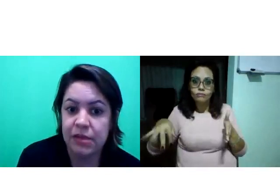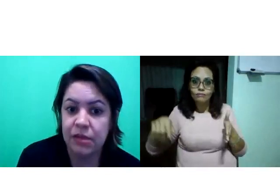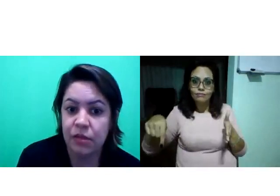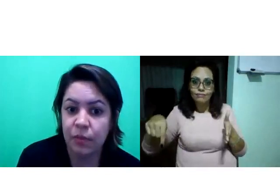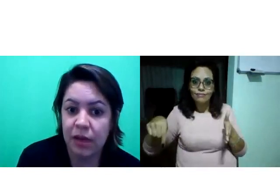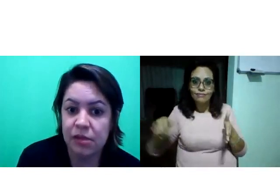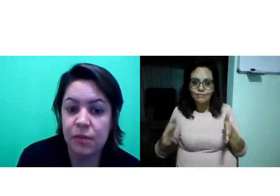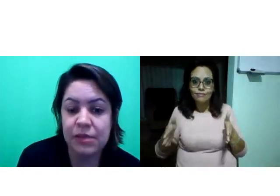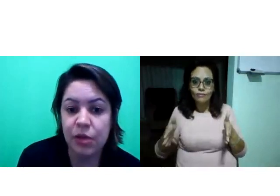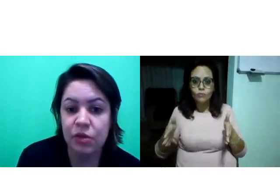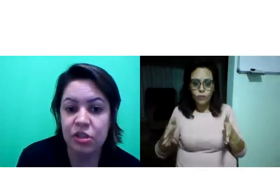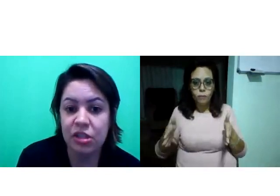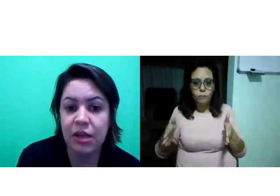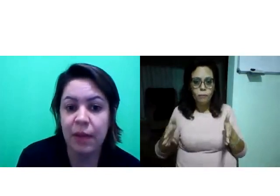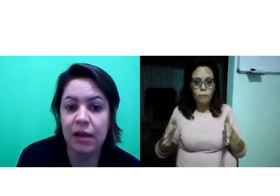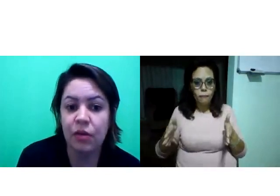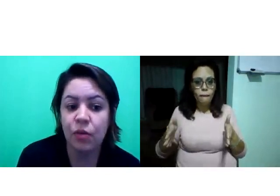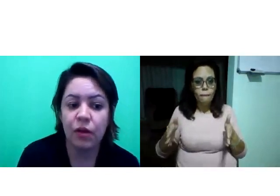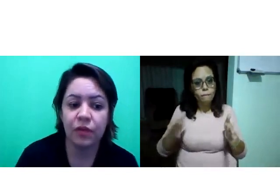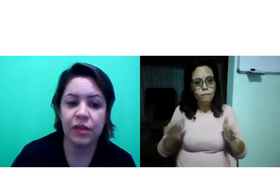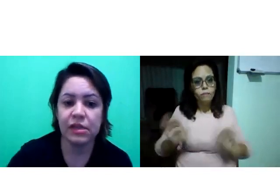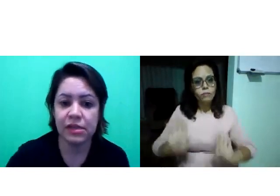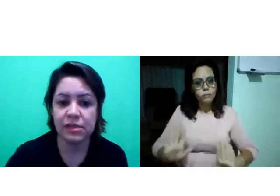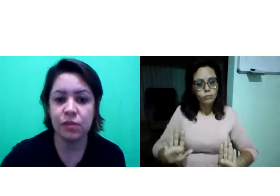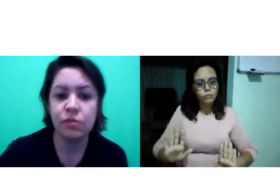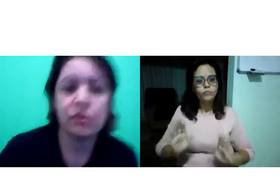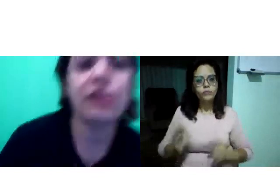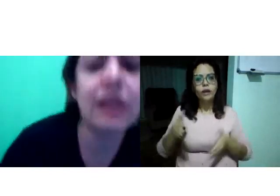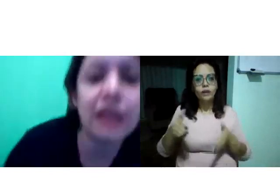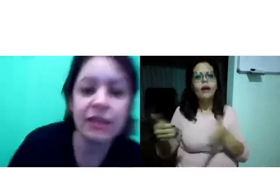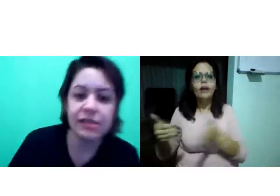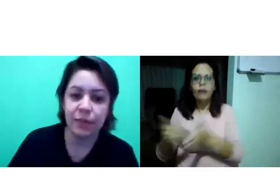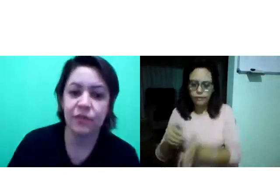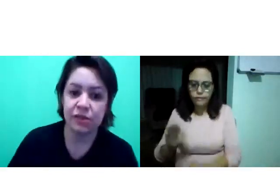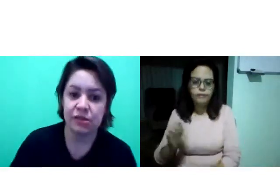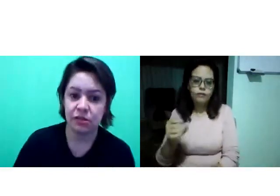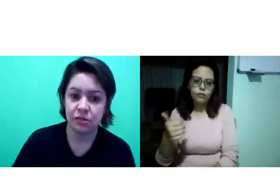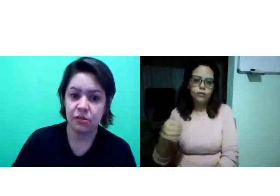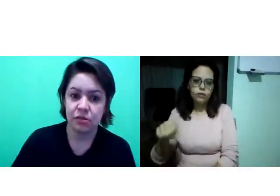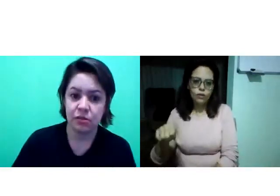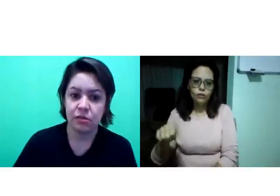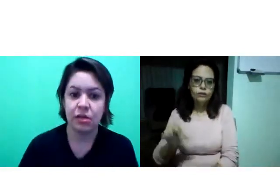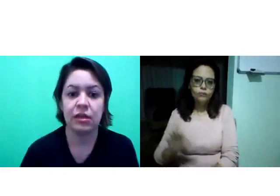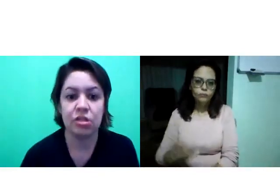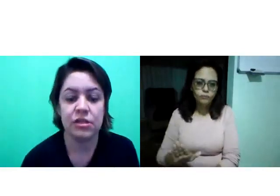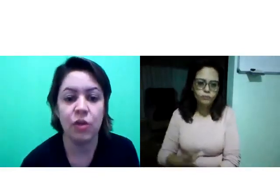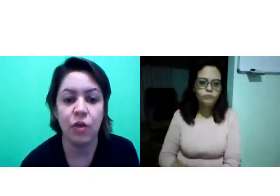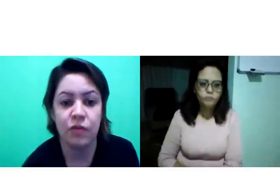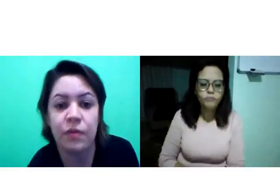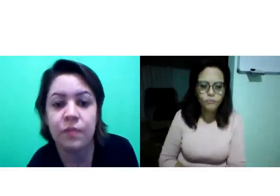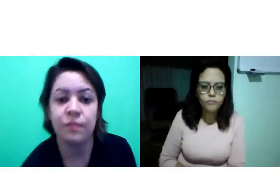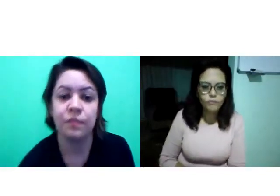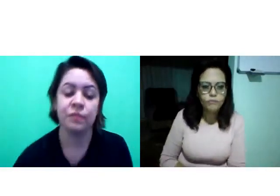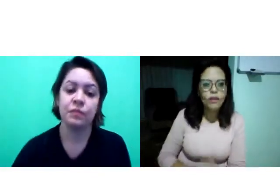vai estender o prazo, mas por enquanto, gente trabalha com a finalização na data que está prevista. Que é até dia